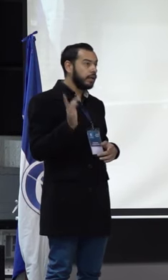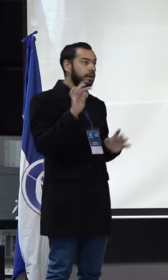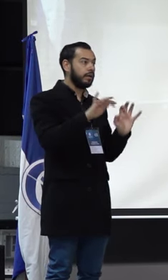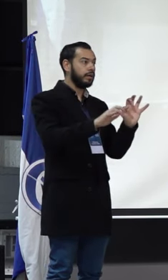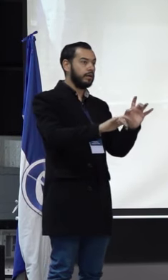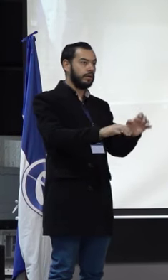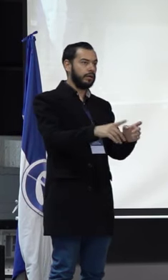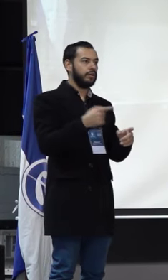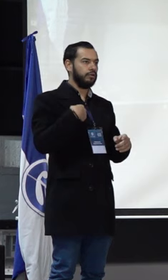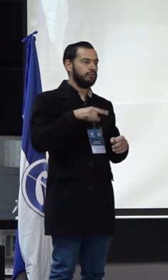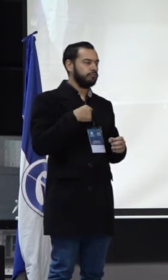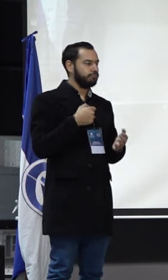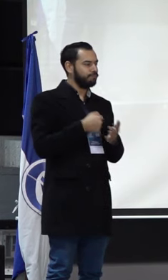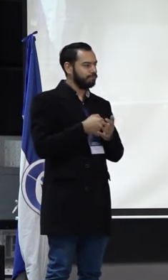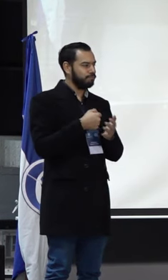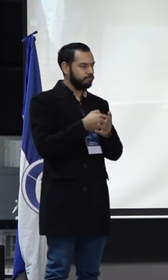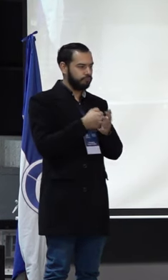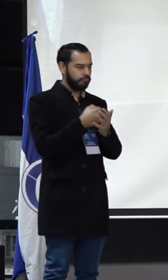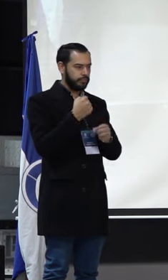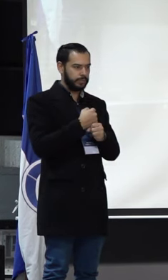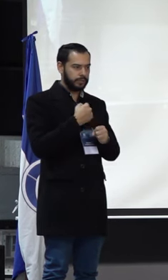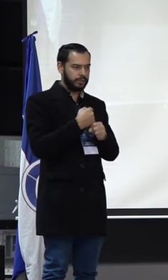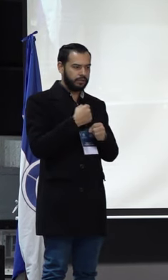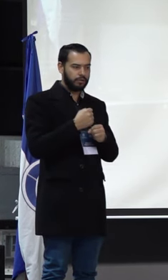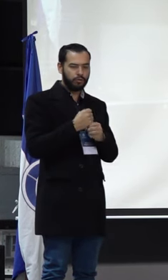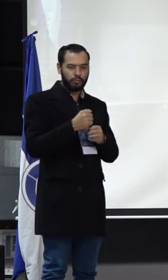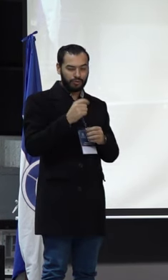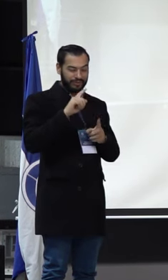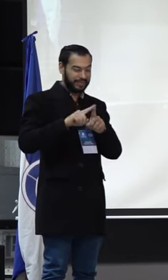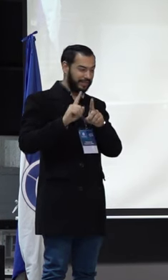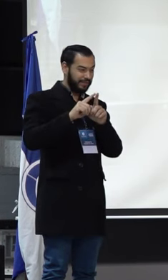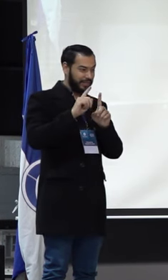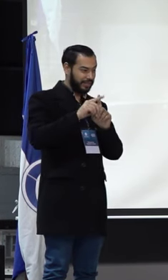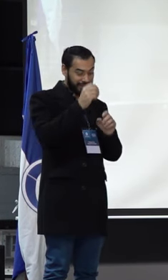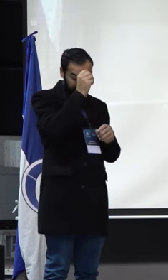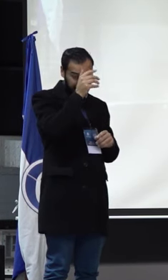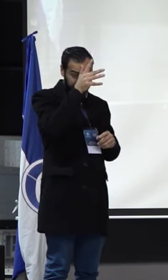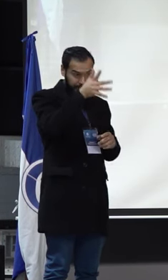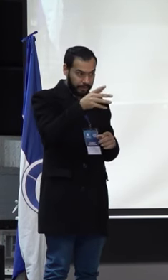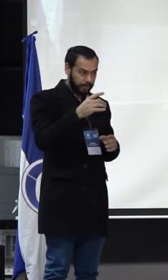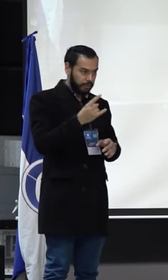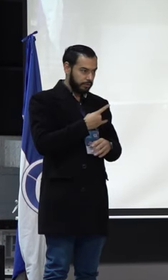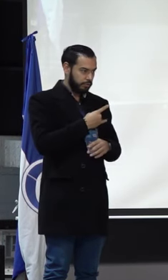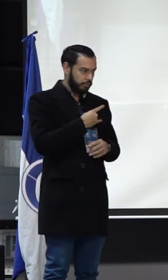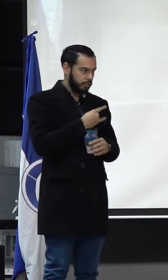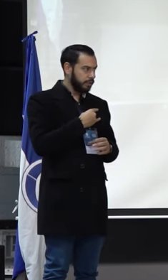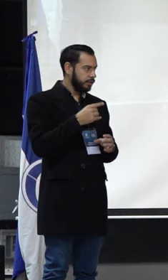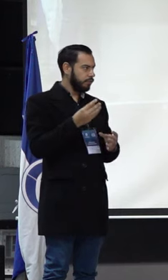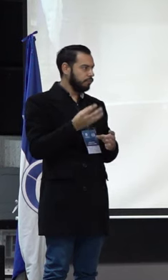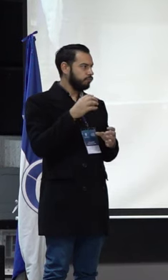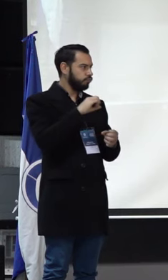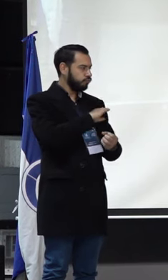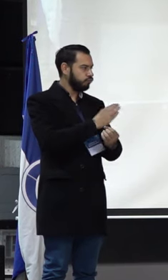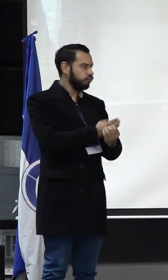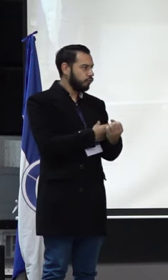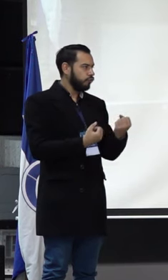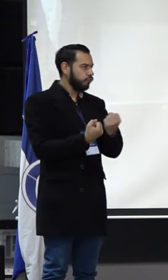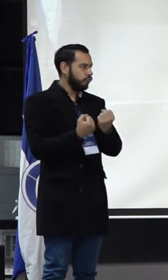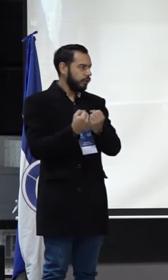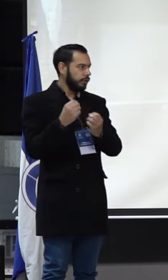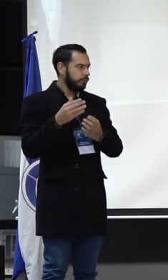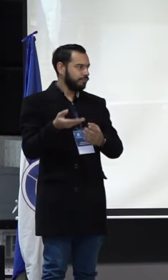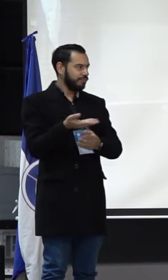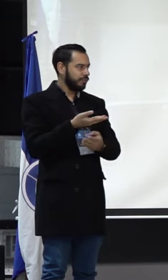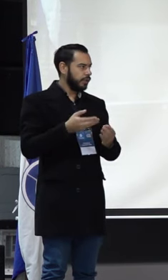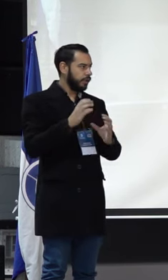debemos estar trabajando permanentemente por no perdernos de las dinámicas de la universidad, fortalecer los canales de comunicación al interior de todos los estamentos